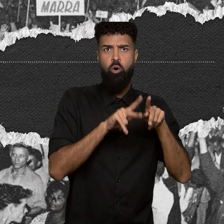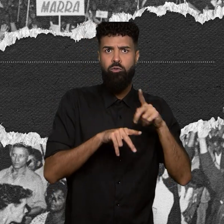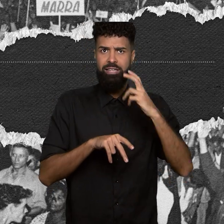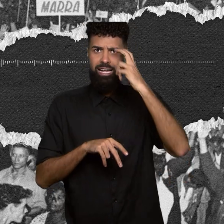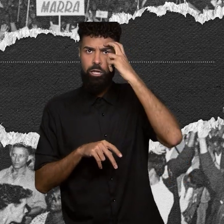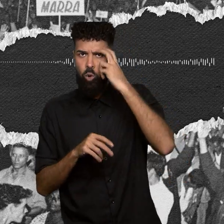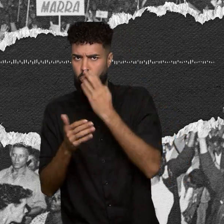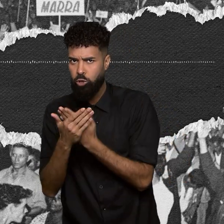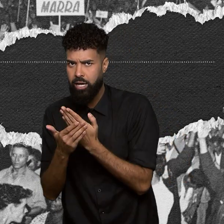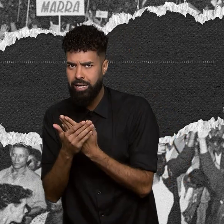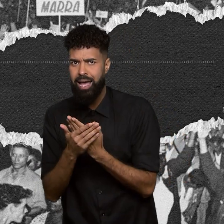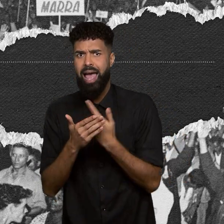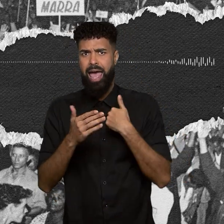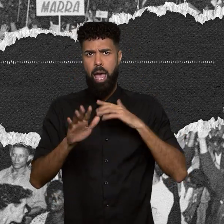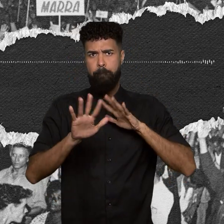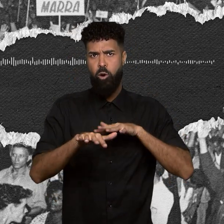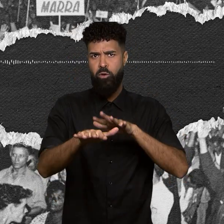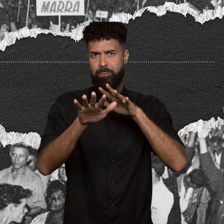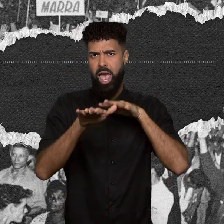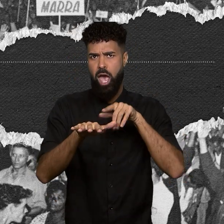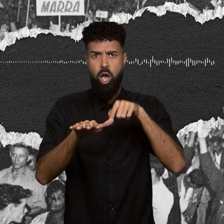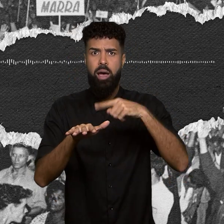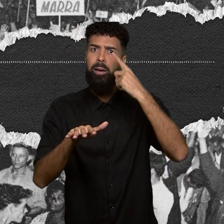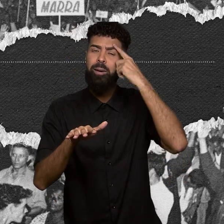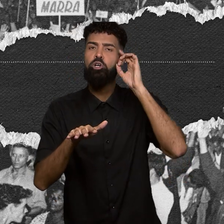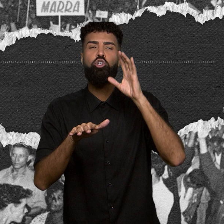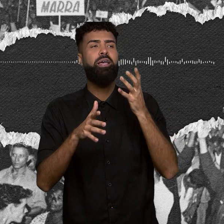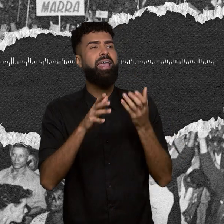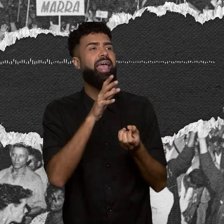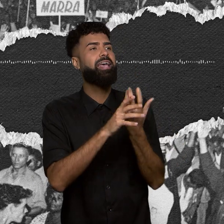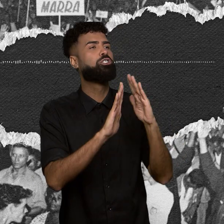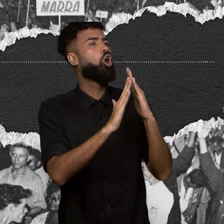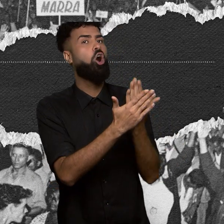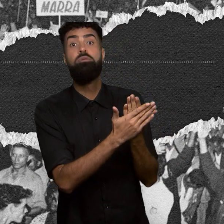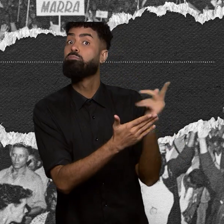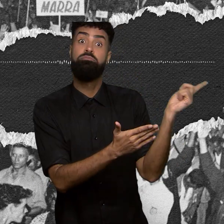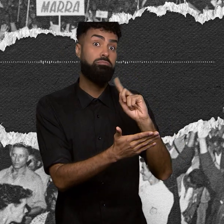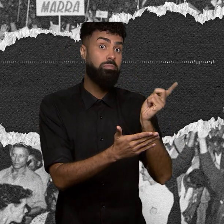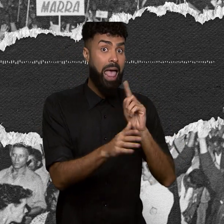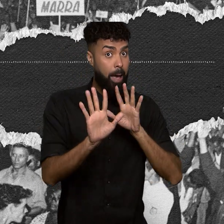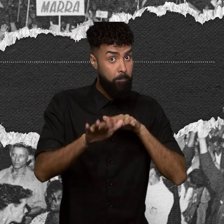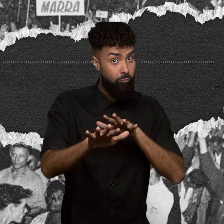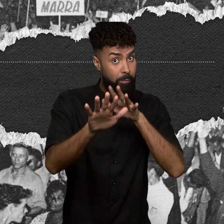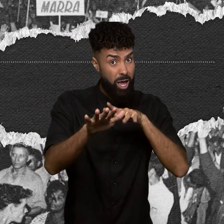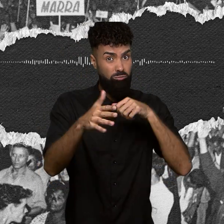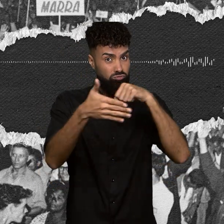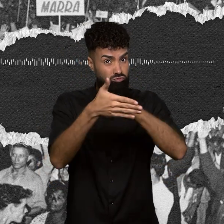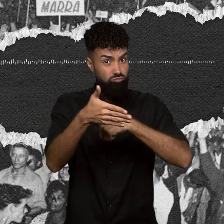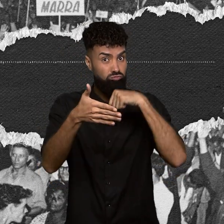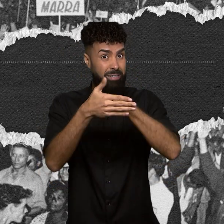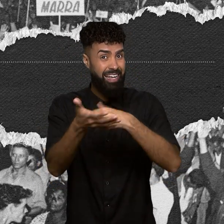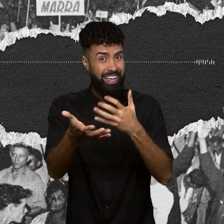Que não era apenas por escola, mas era um movimento de cultura. Cultura